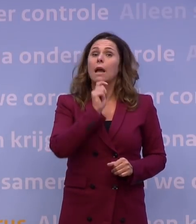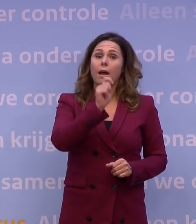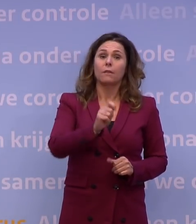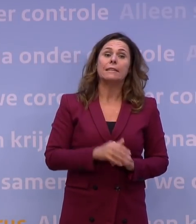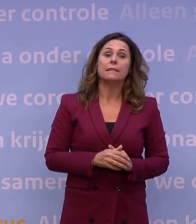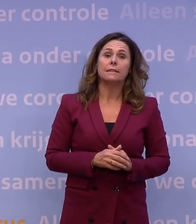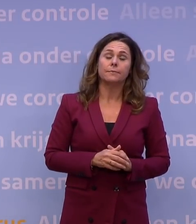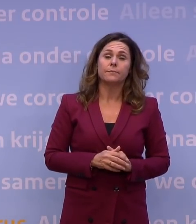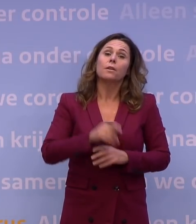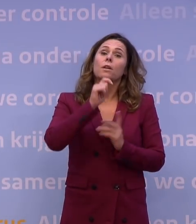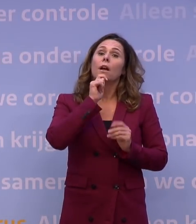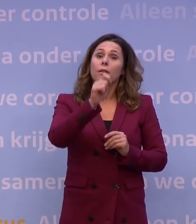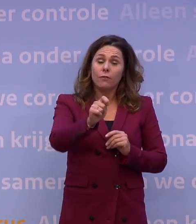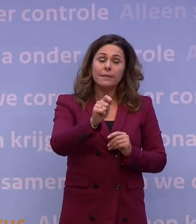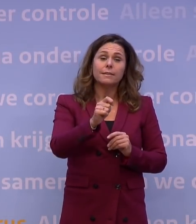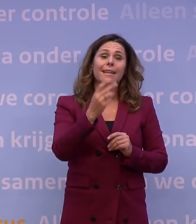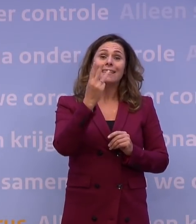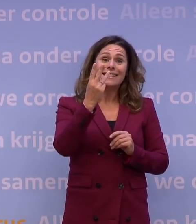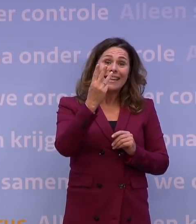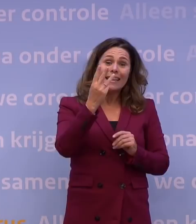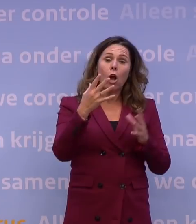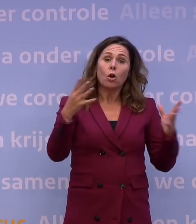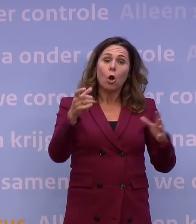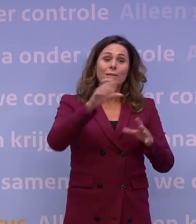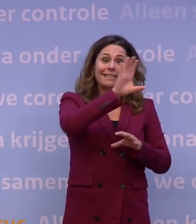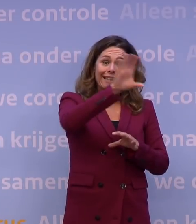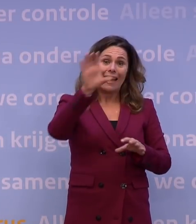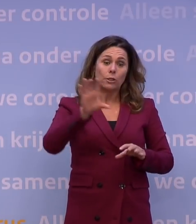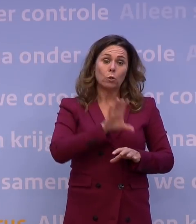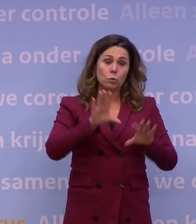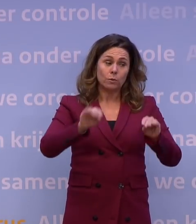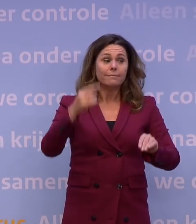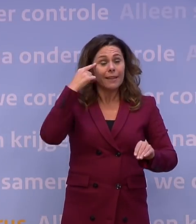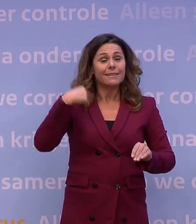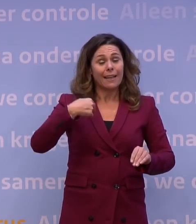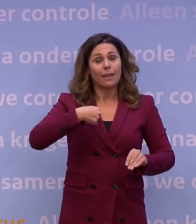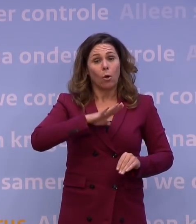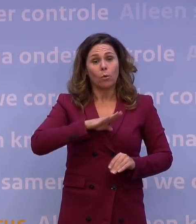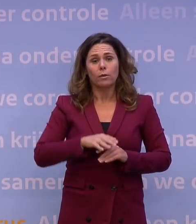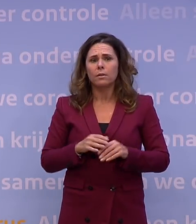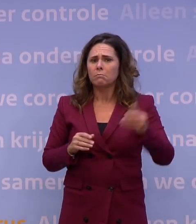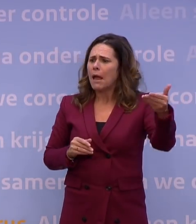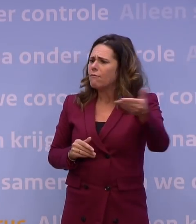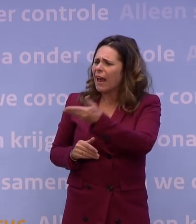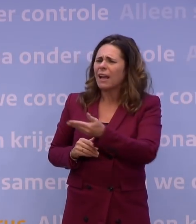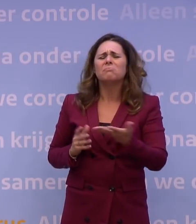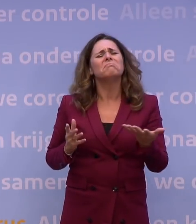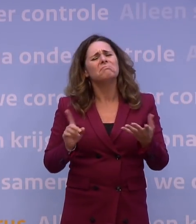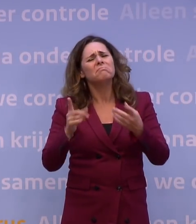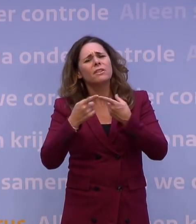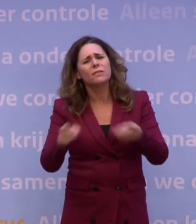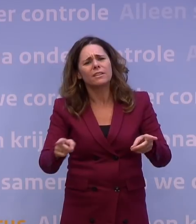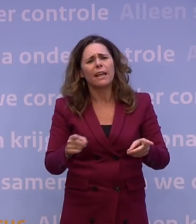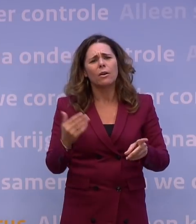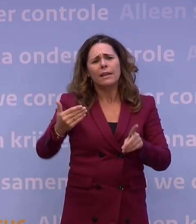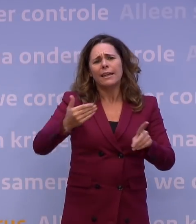en het advies is dus om het in drie grote steden te doen. En ik denk dat ik dat ook ga doen, ja. Ja, maar wat is dan het verschil? Want u zei ja, eerder vonden we het